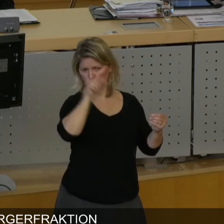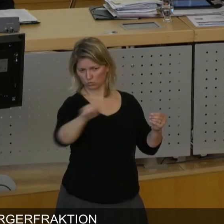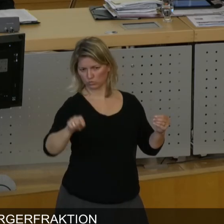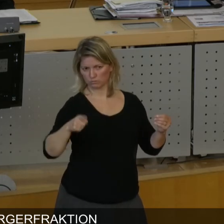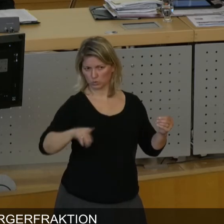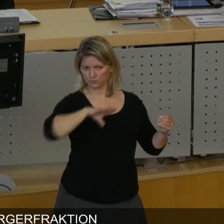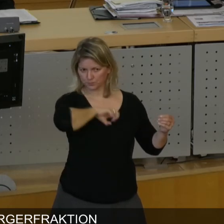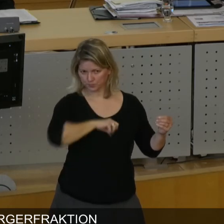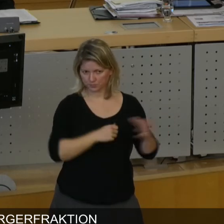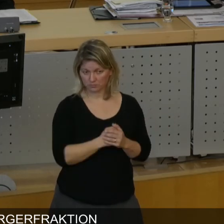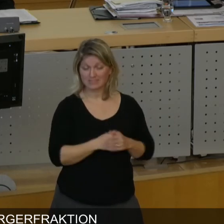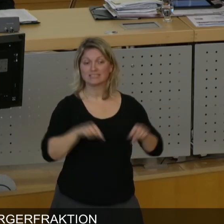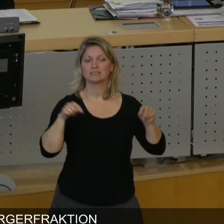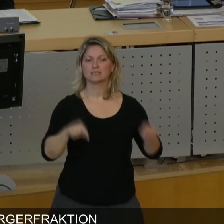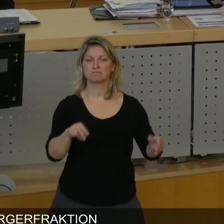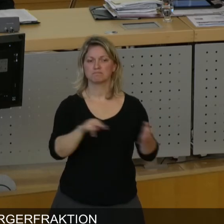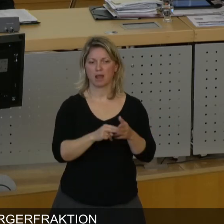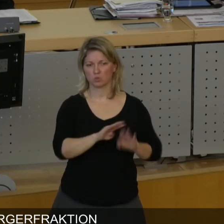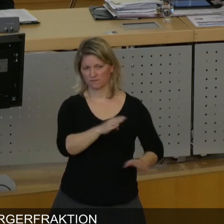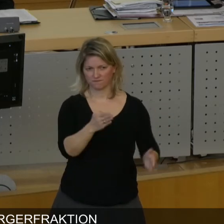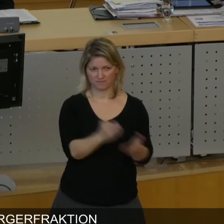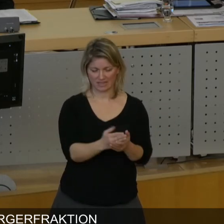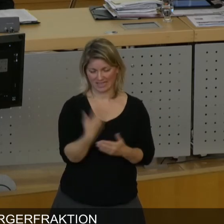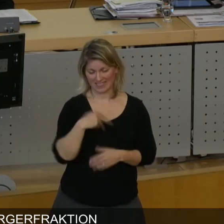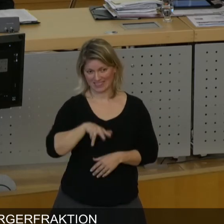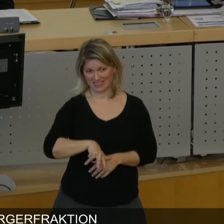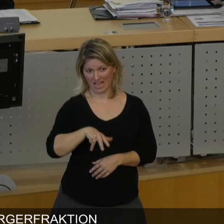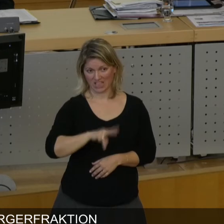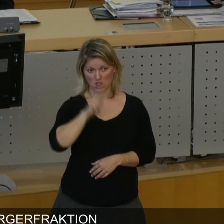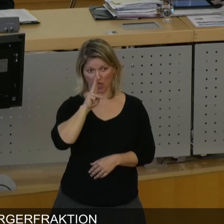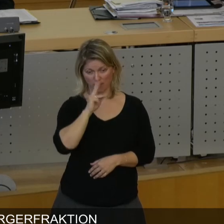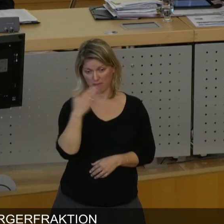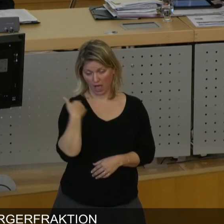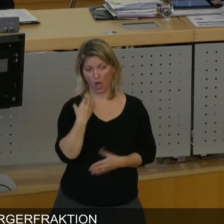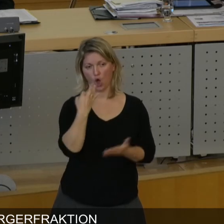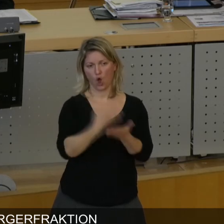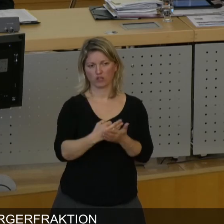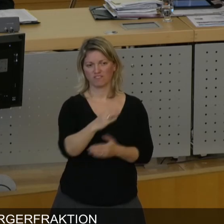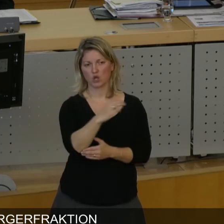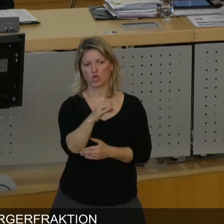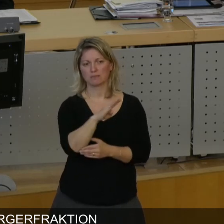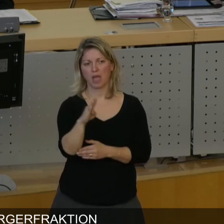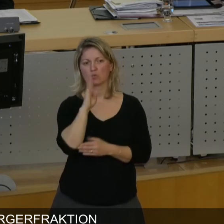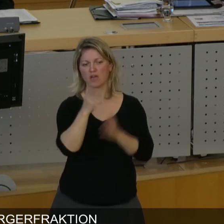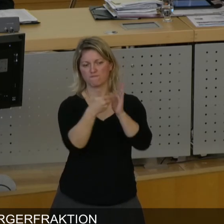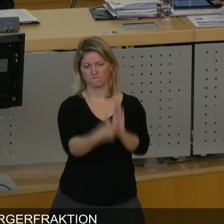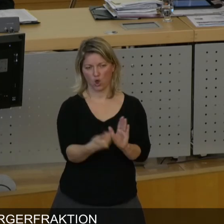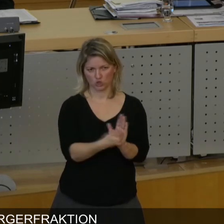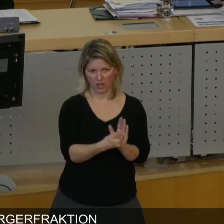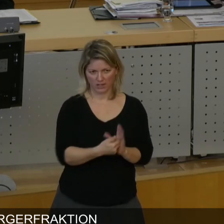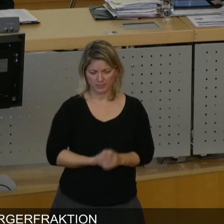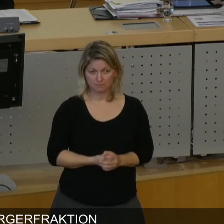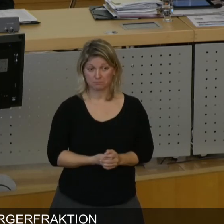Nun ist die Planung fertig und am 13. November in der Ortschaft Kosse Baude vorgestellt worden. Das war interessant.